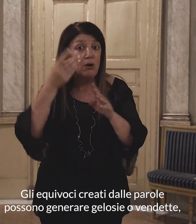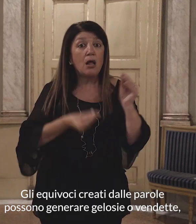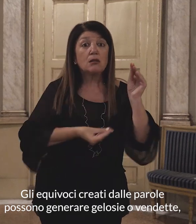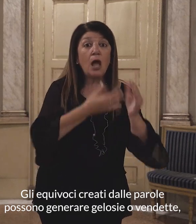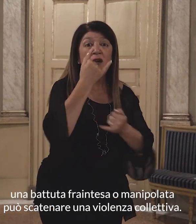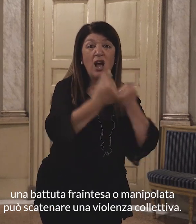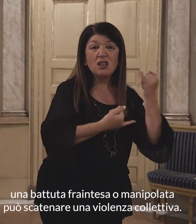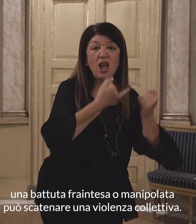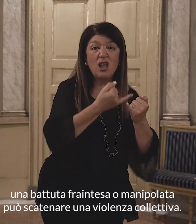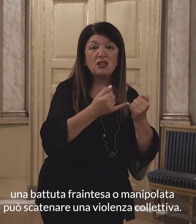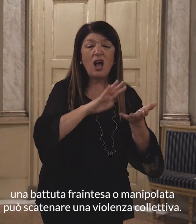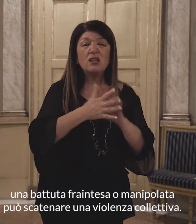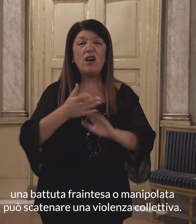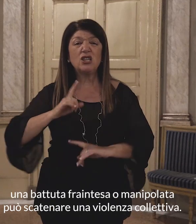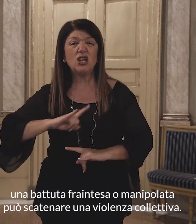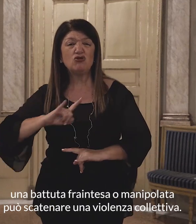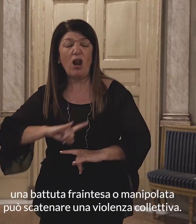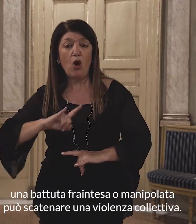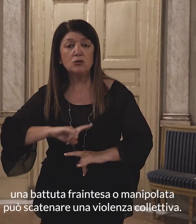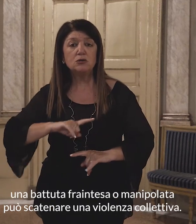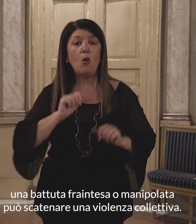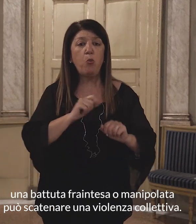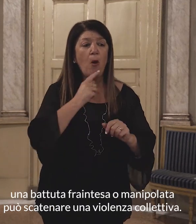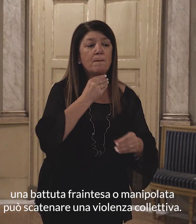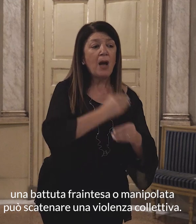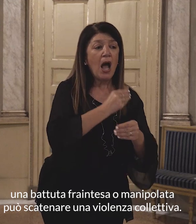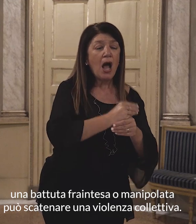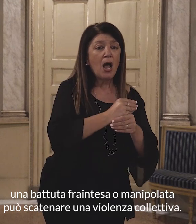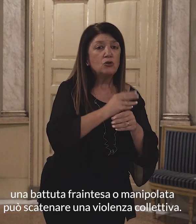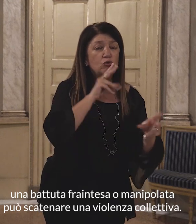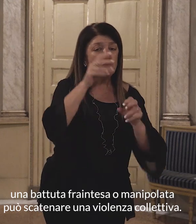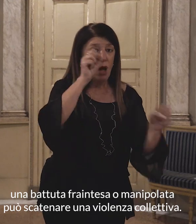battuta fraintesa o manipolata può scatenare una violenza collettiva.